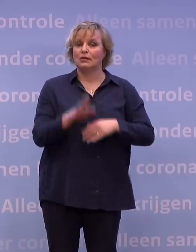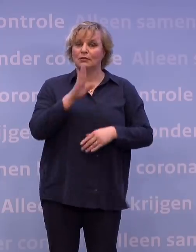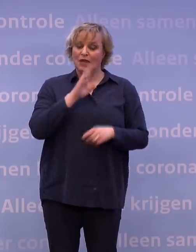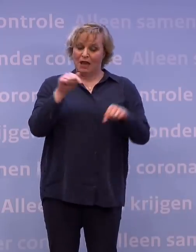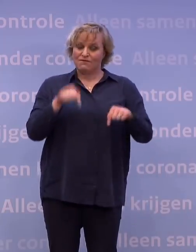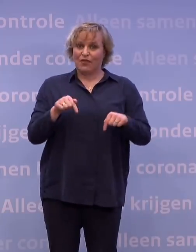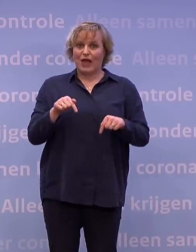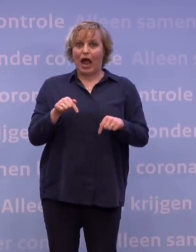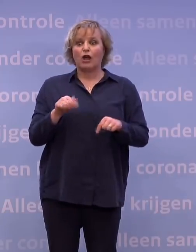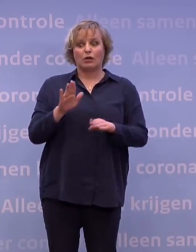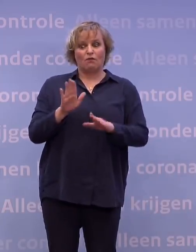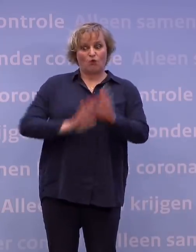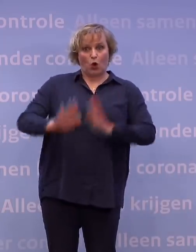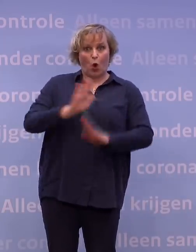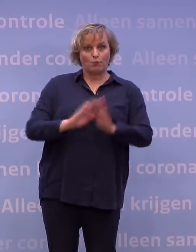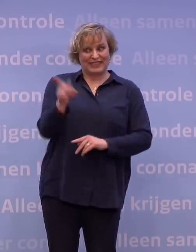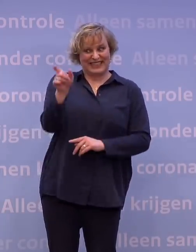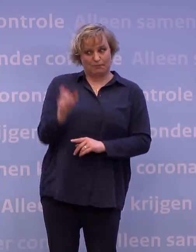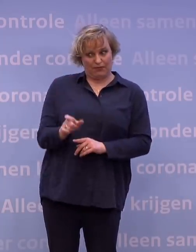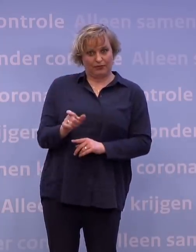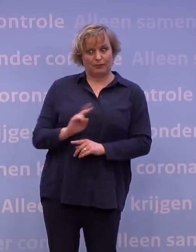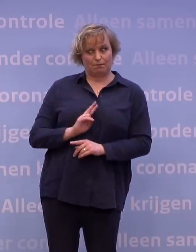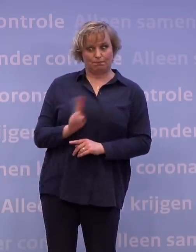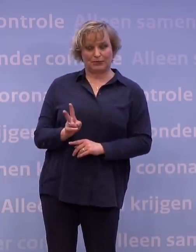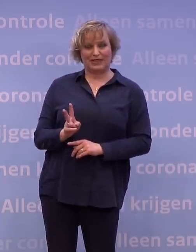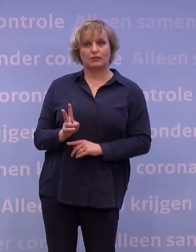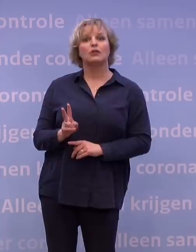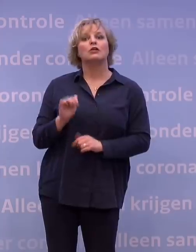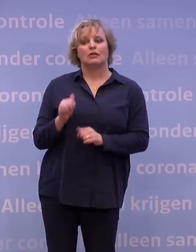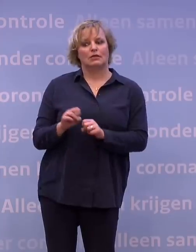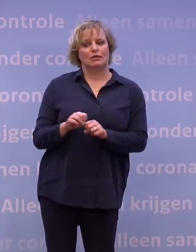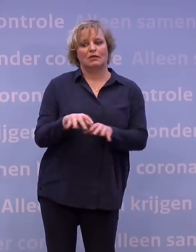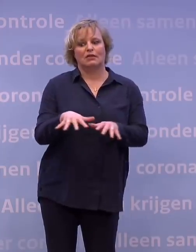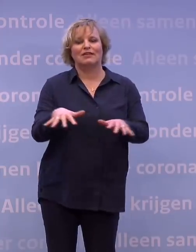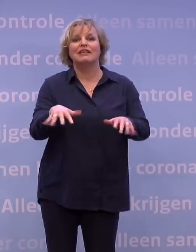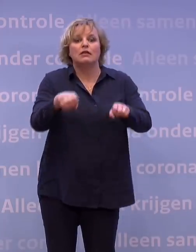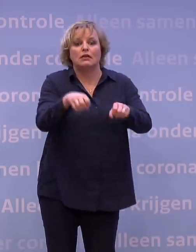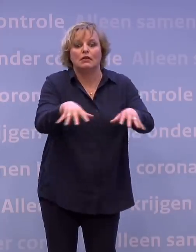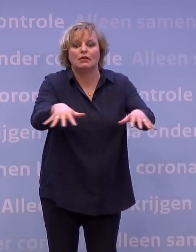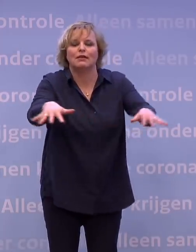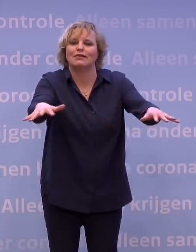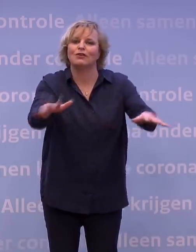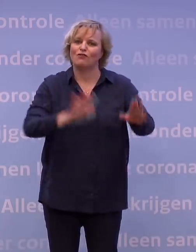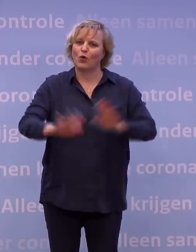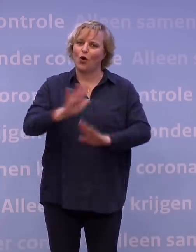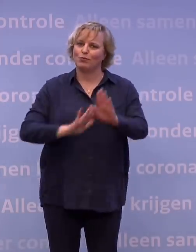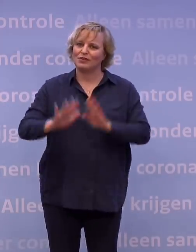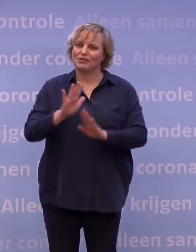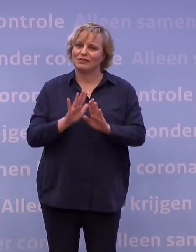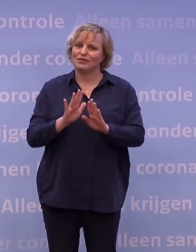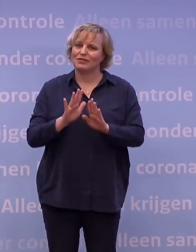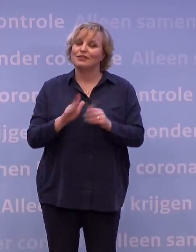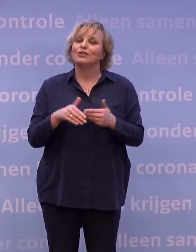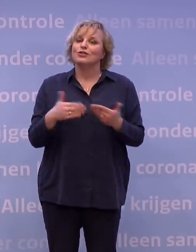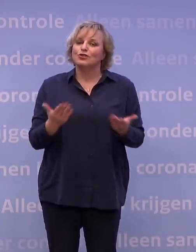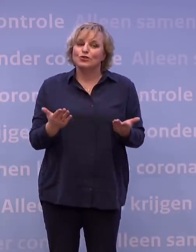besmet raakt, verhinderen we ook dat diegene morgen weer anderen besmet. En dat die anderen weer nieuwe mensen aansteken. En zo voorkomen we